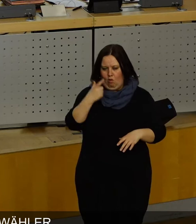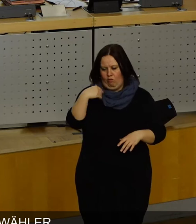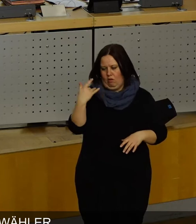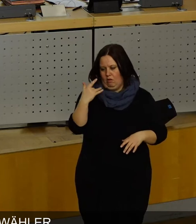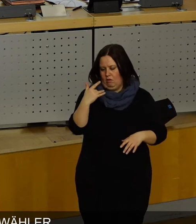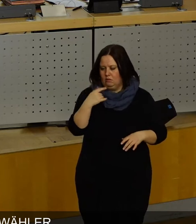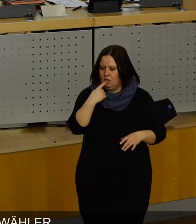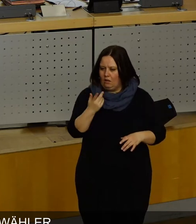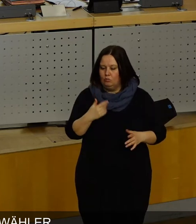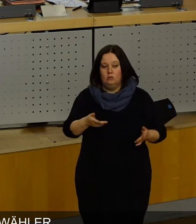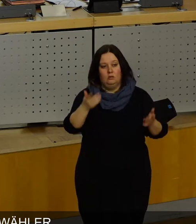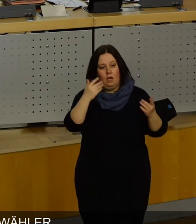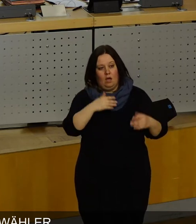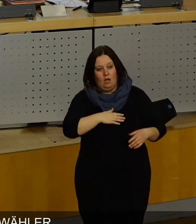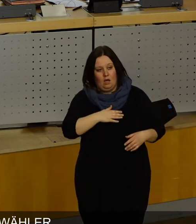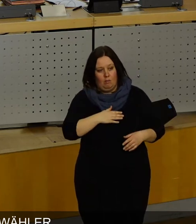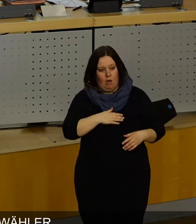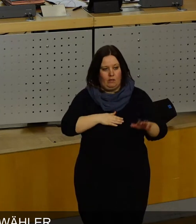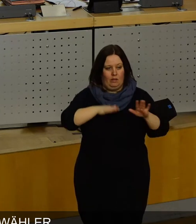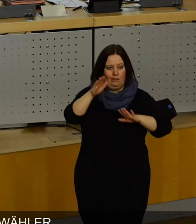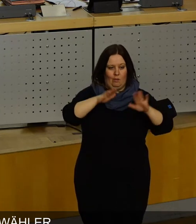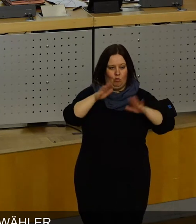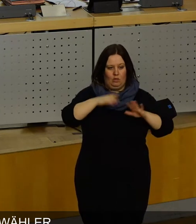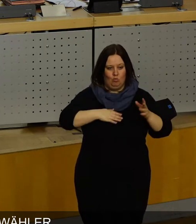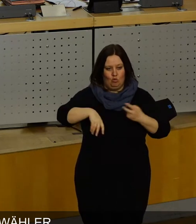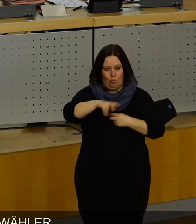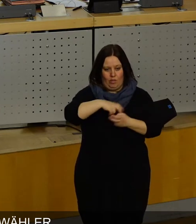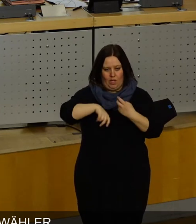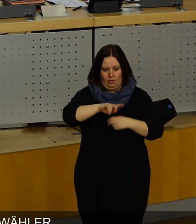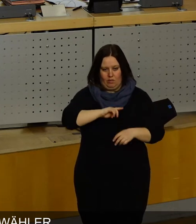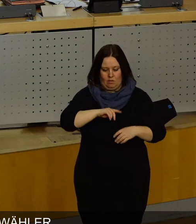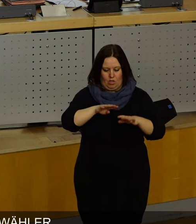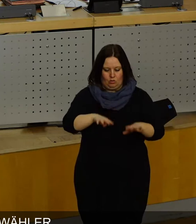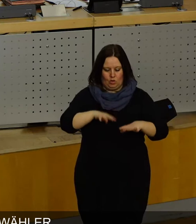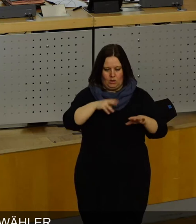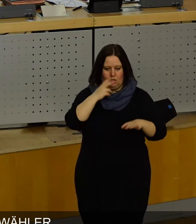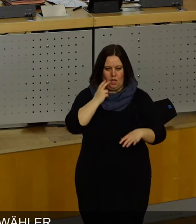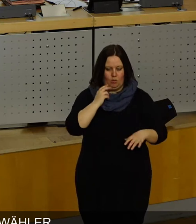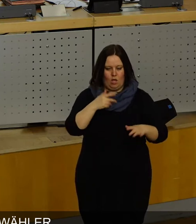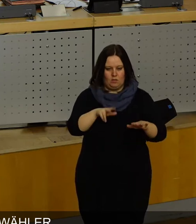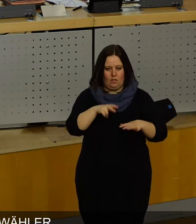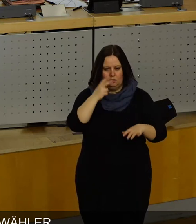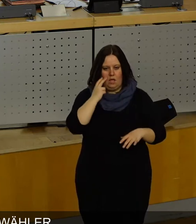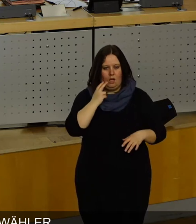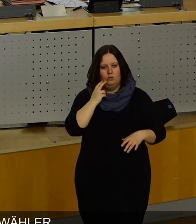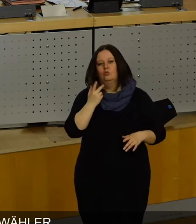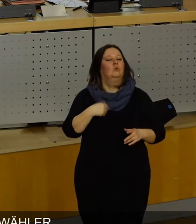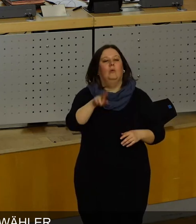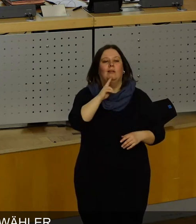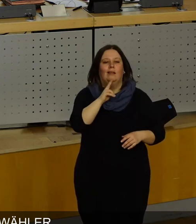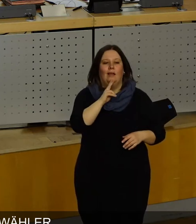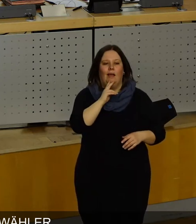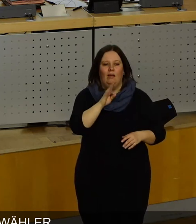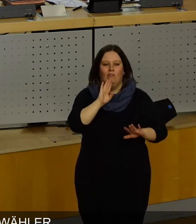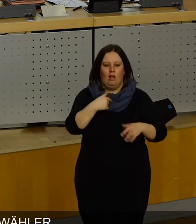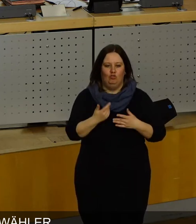angesprochen hat und gesagt hat, ja, mein Umgang mit Demokratie müsse geklärt werden, weil ich als 19-Jähriger und als 18-Jähriger zum Ende der DDR auf der